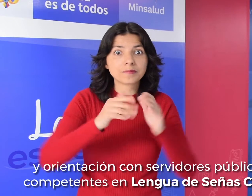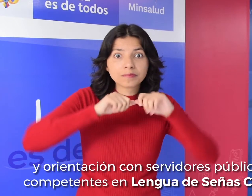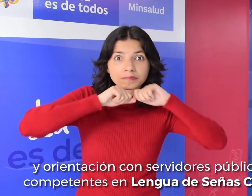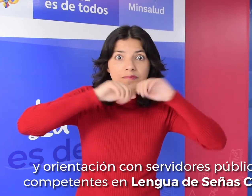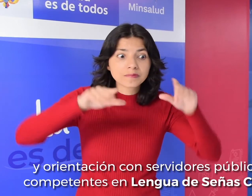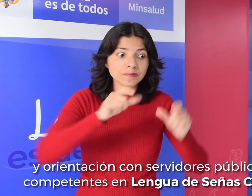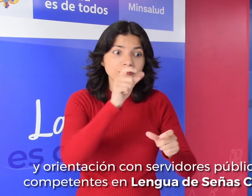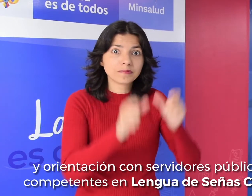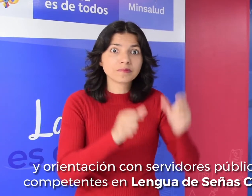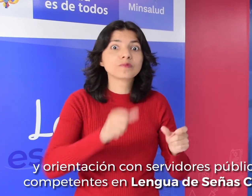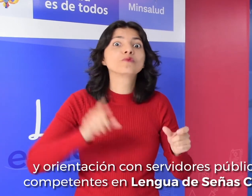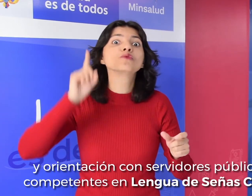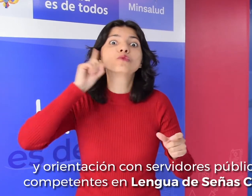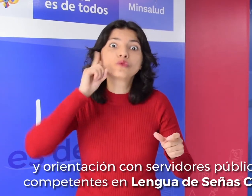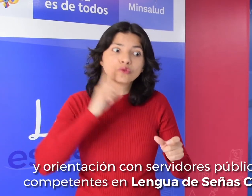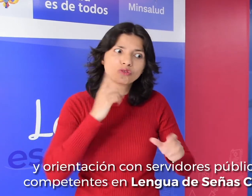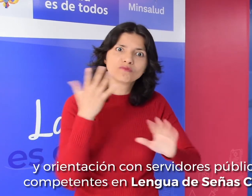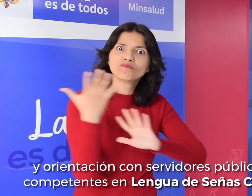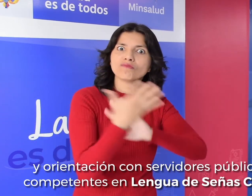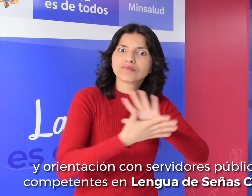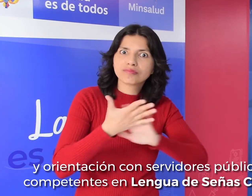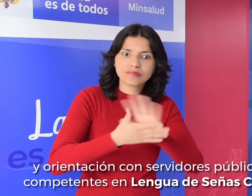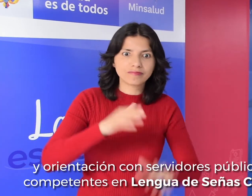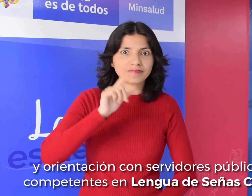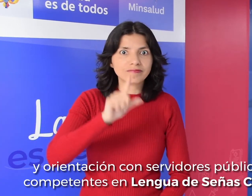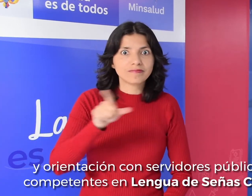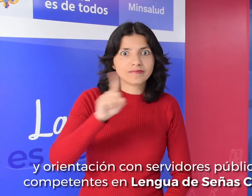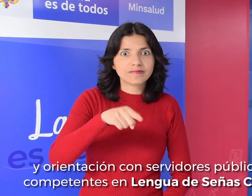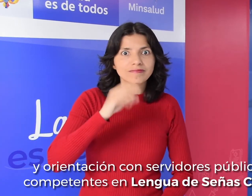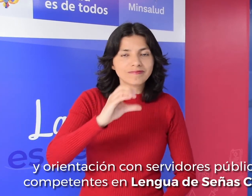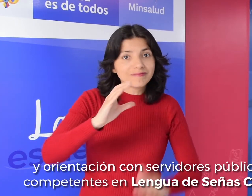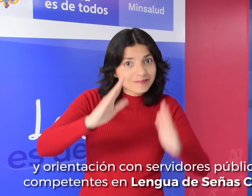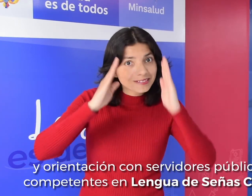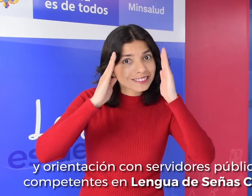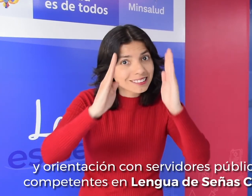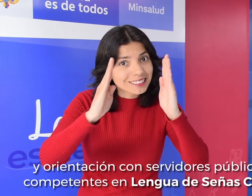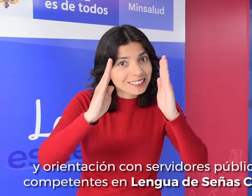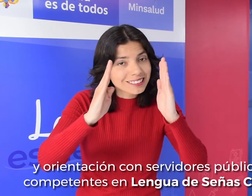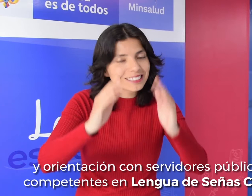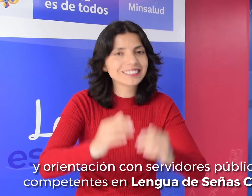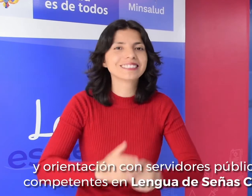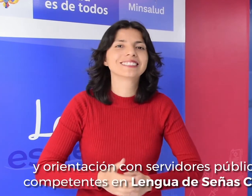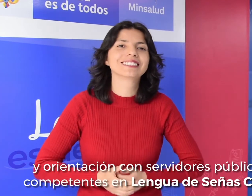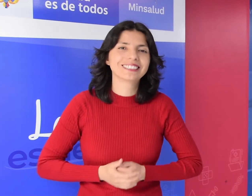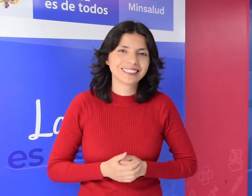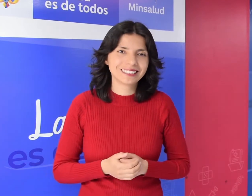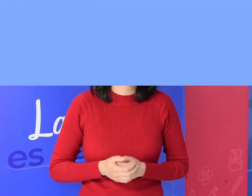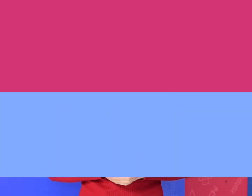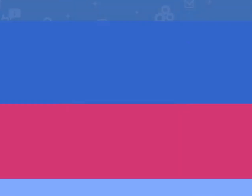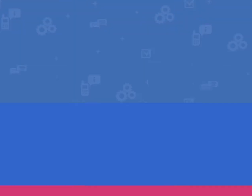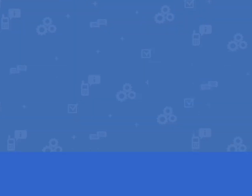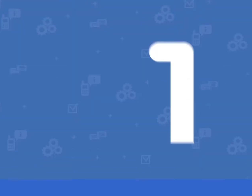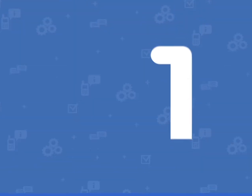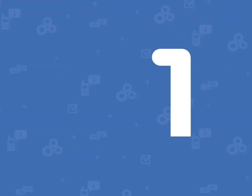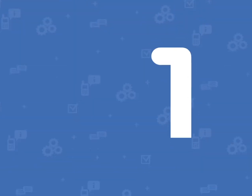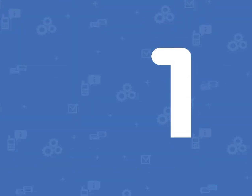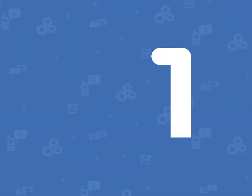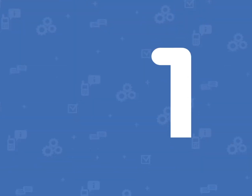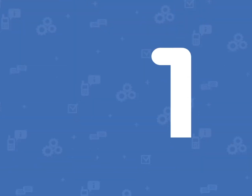orientación con servidores públicos sordos competentes en lengua de señas colombiana. Primero,